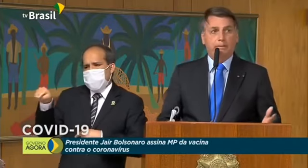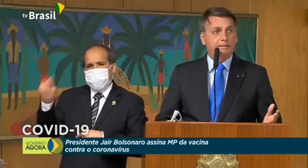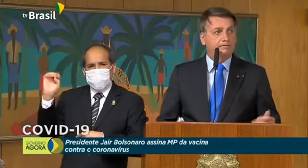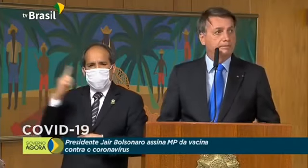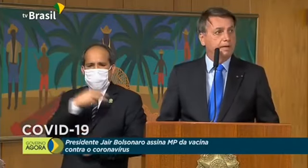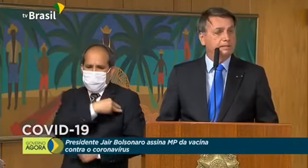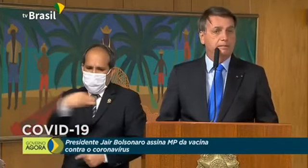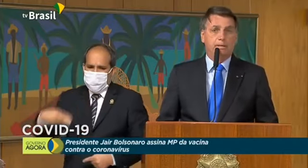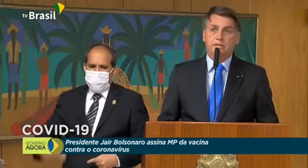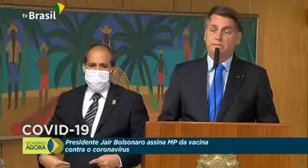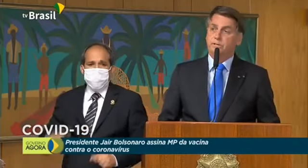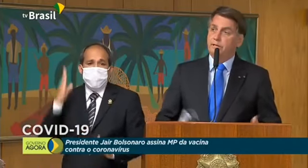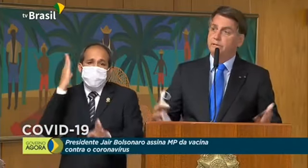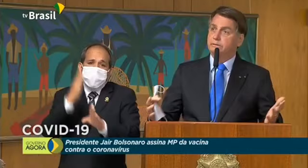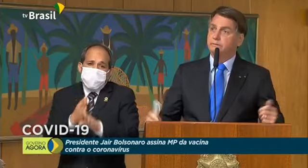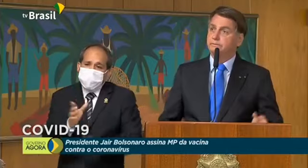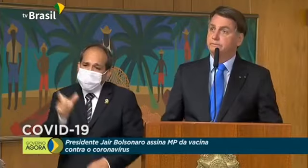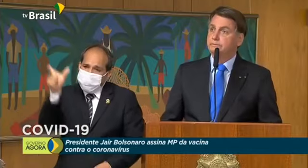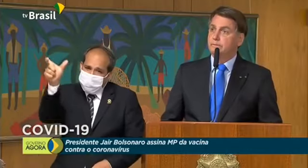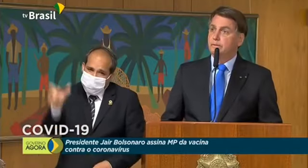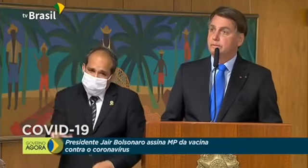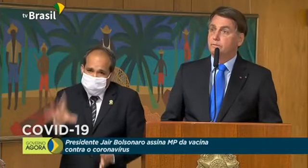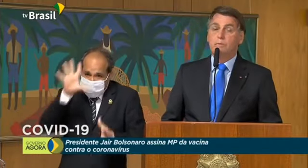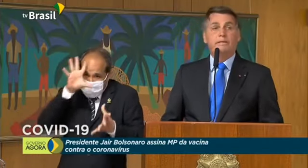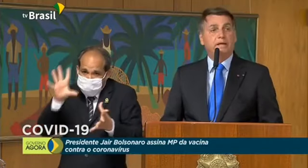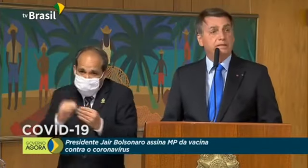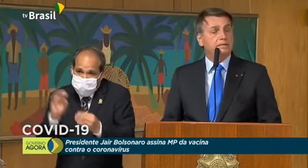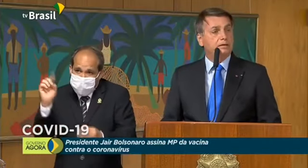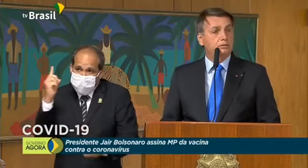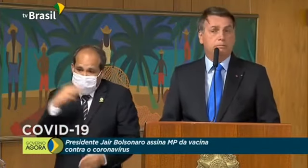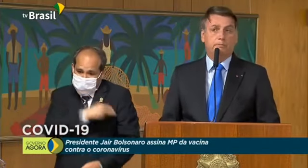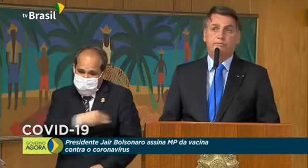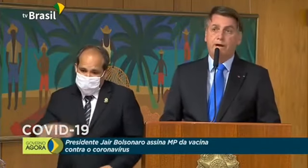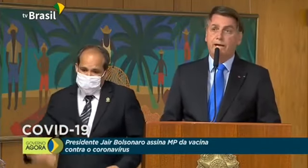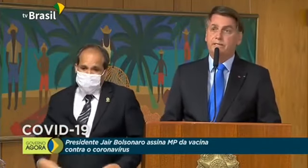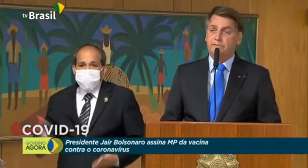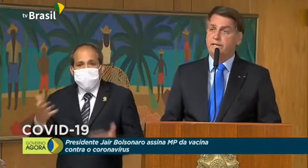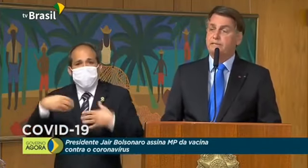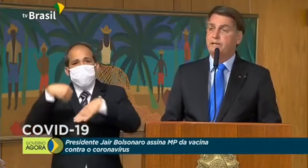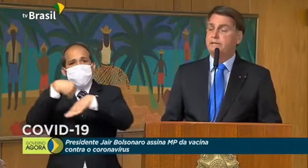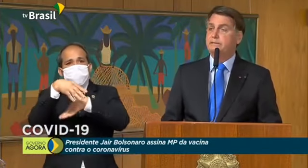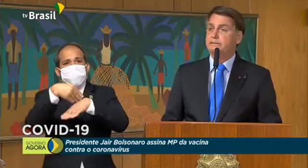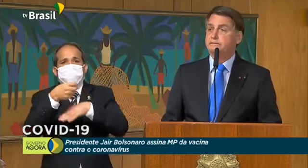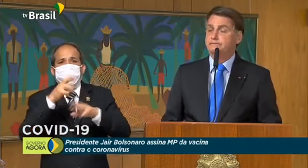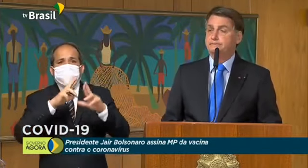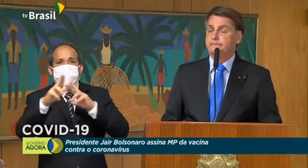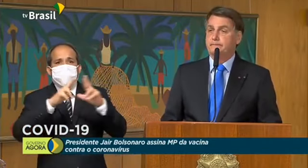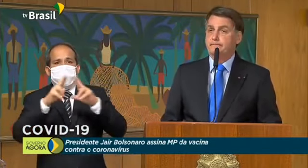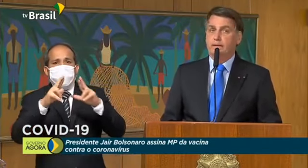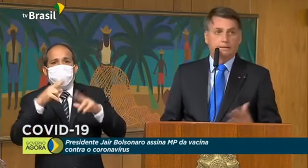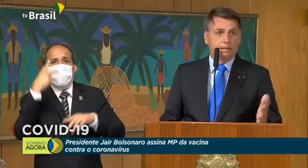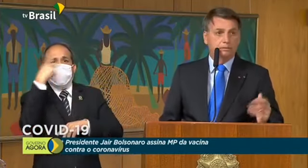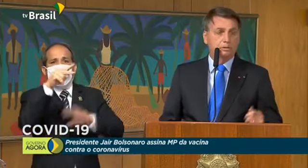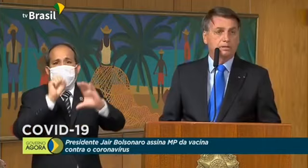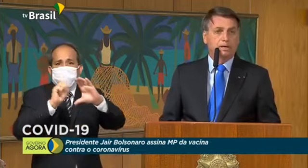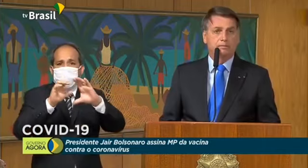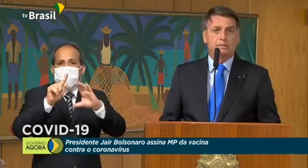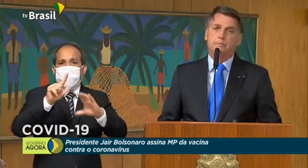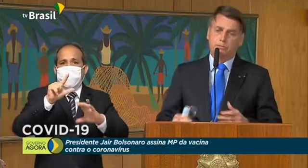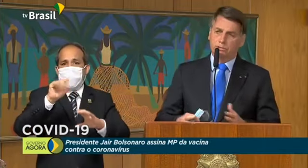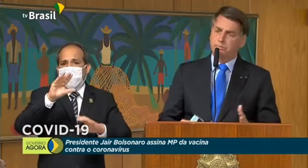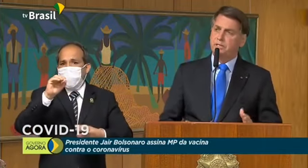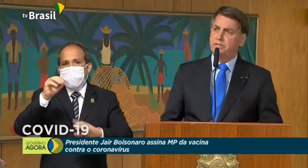E, lamentavelmente, esse ministro virou aí um comentarista da Globo por várias e várias semanas. Até que o